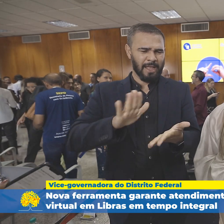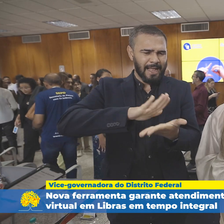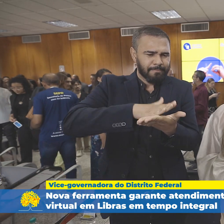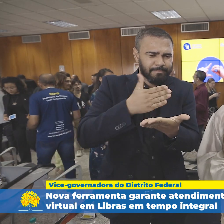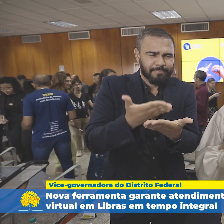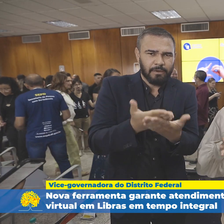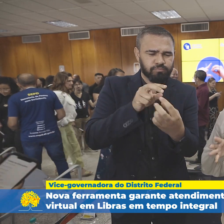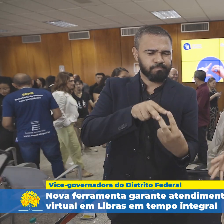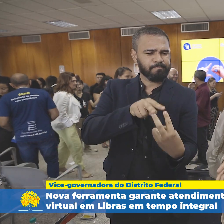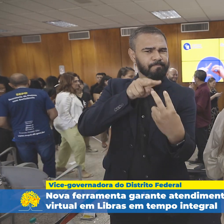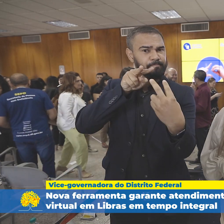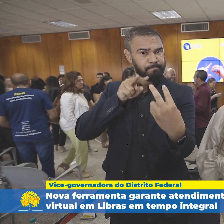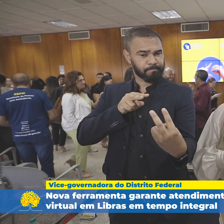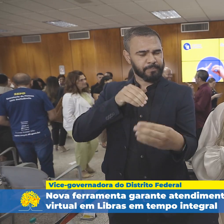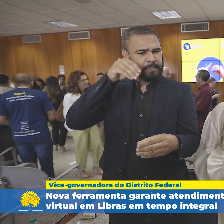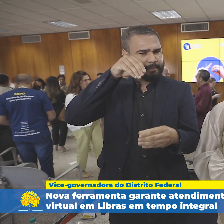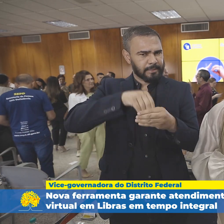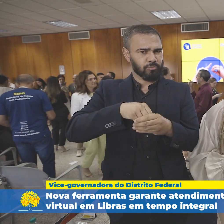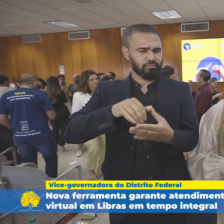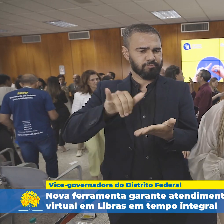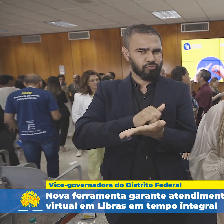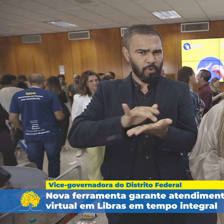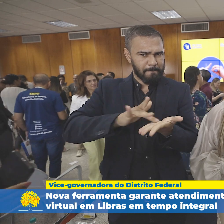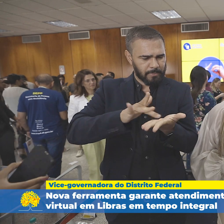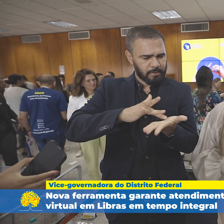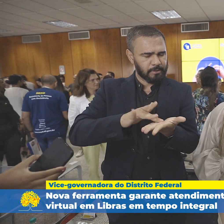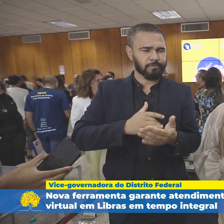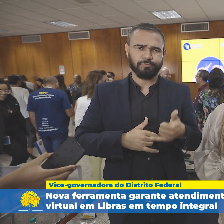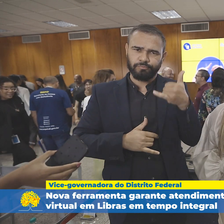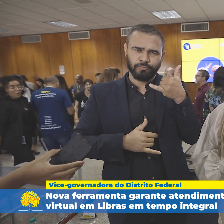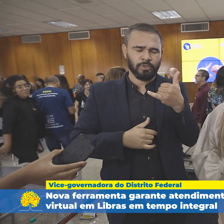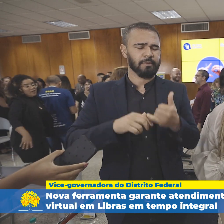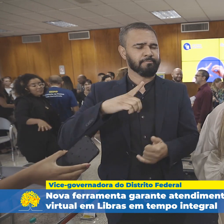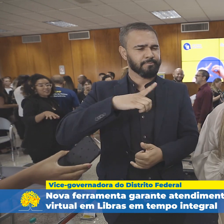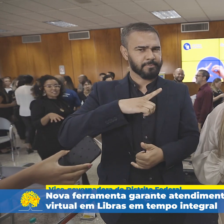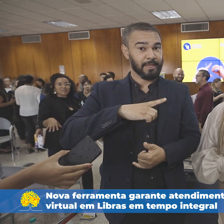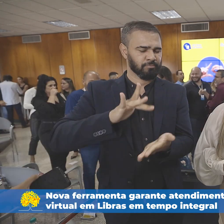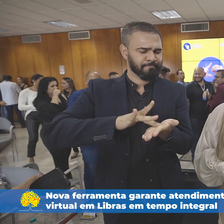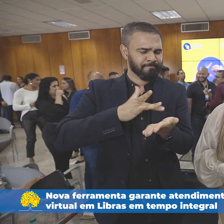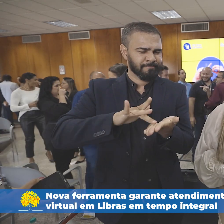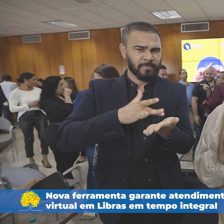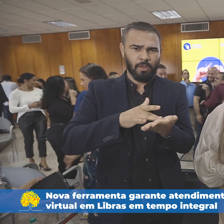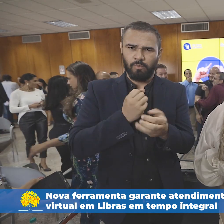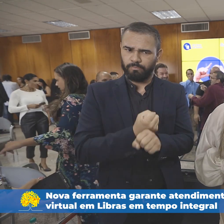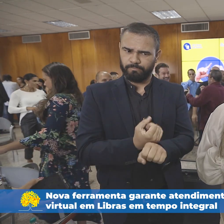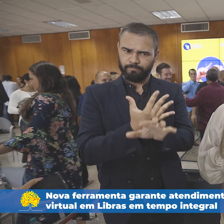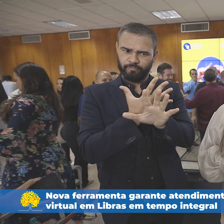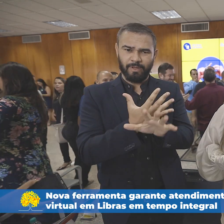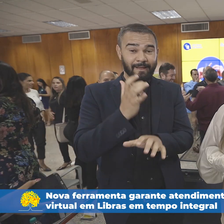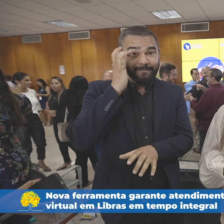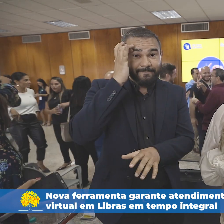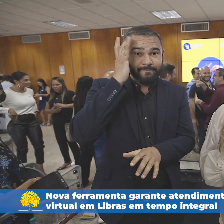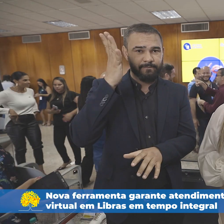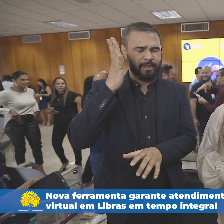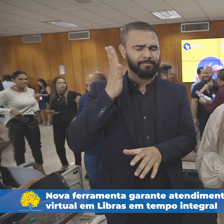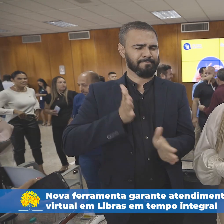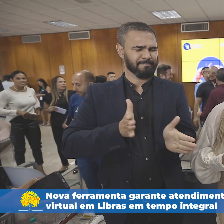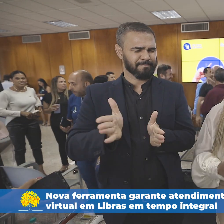acontecer com essa plataforma que é disponibilizada agora pelo governo do Distrito Federal. É a acessibilidade com certeza e com